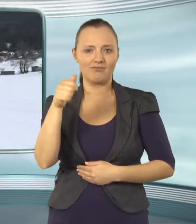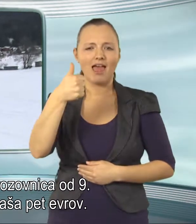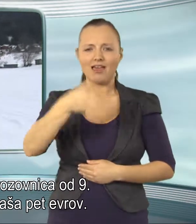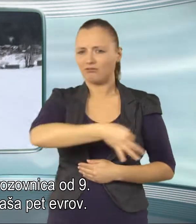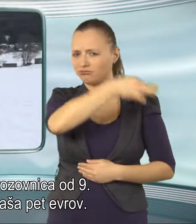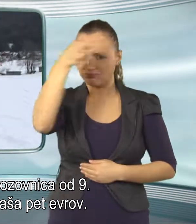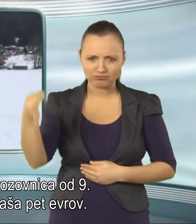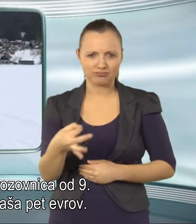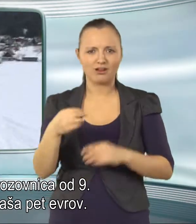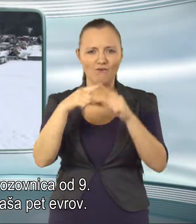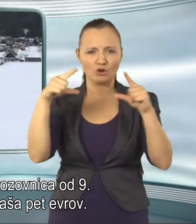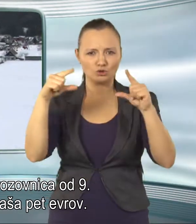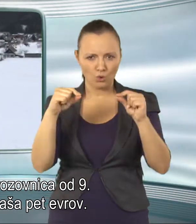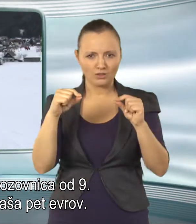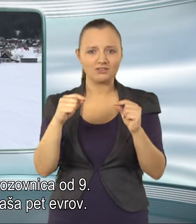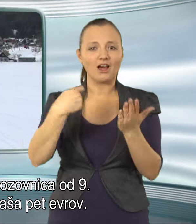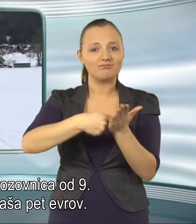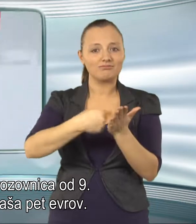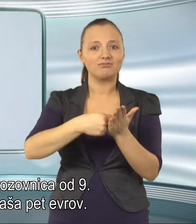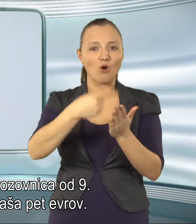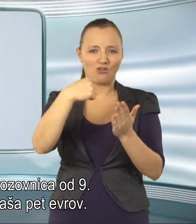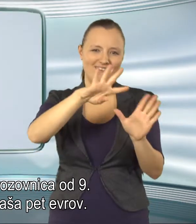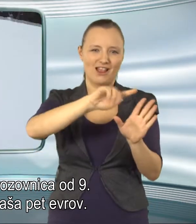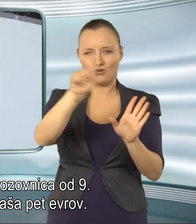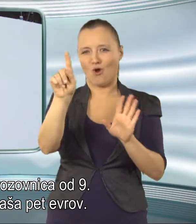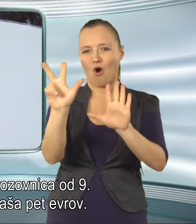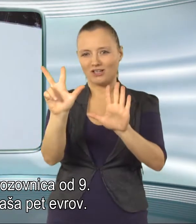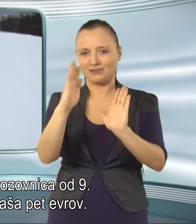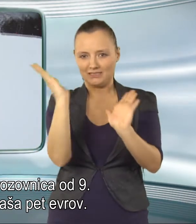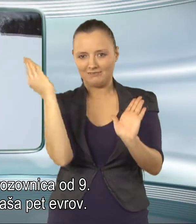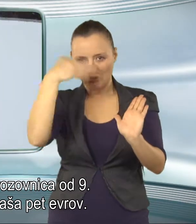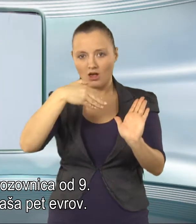Celodnevna vozovnica od 9. do 20. ure znaša 5 evrov.